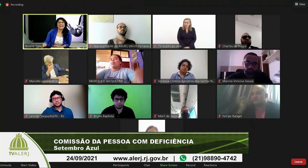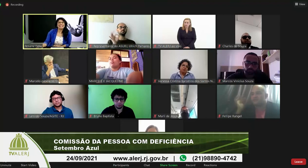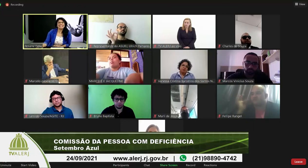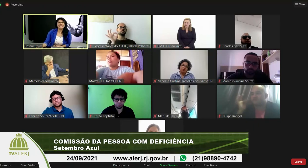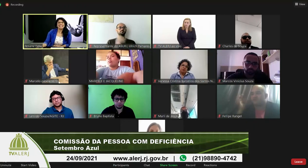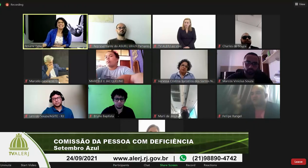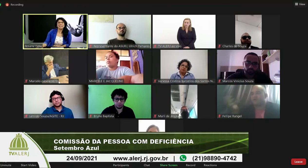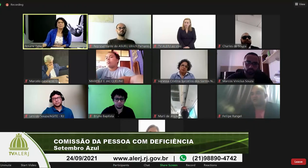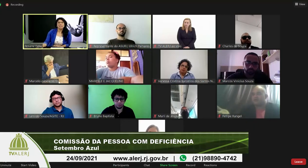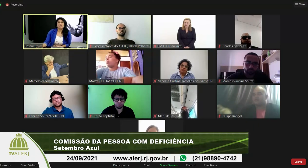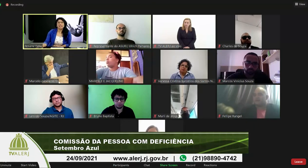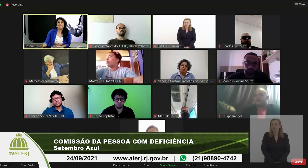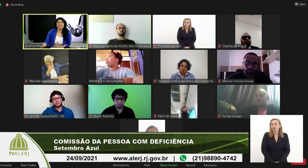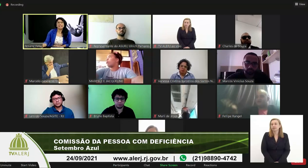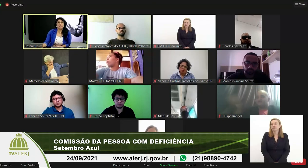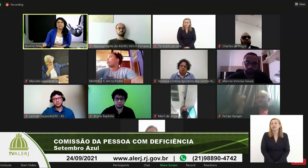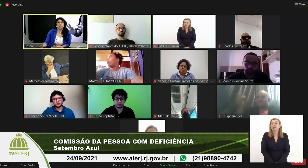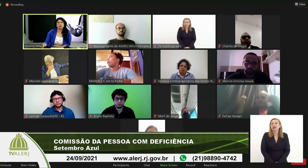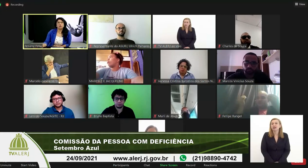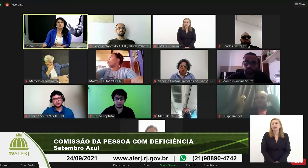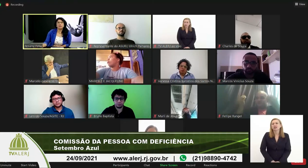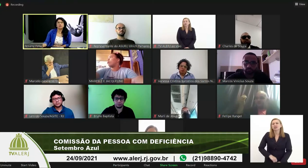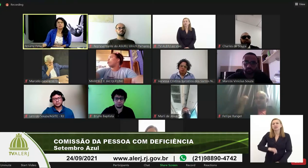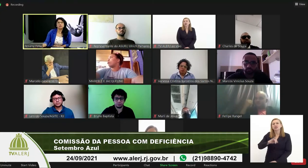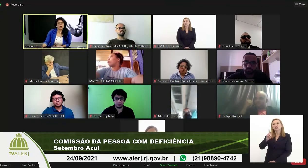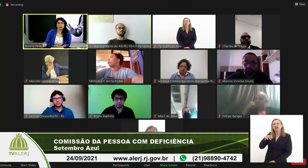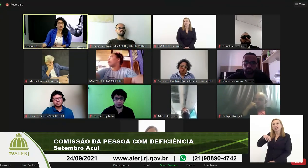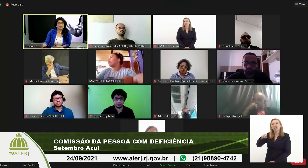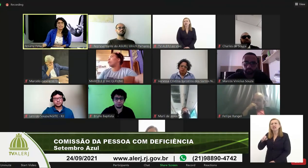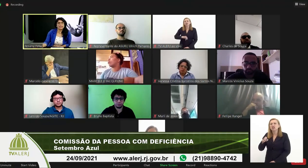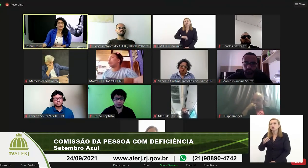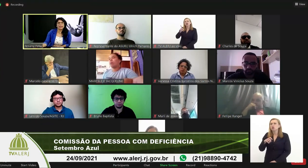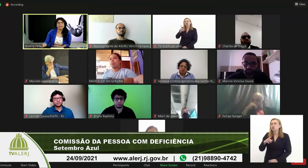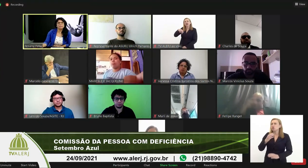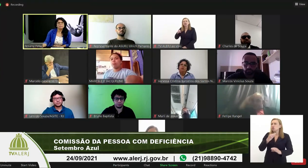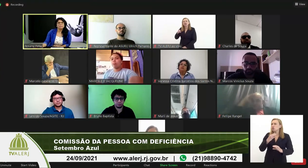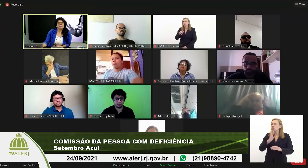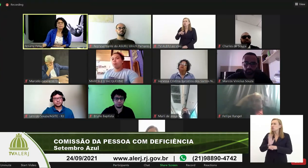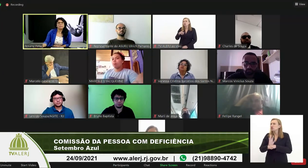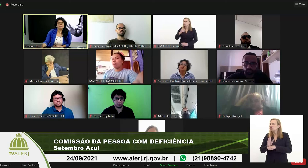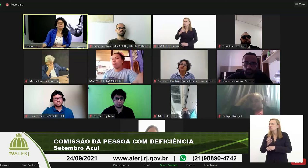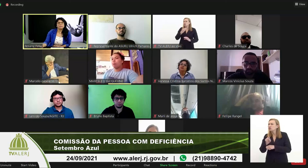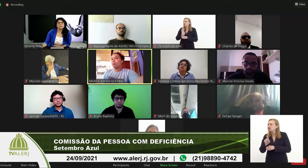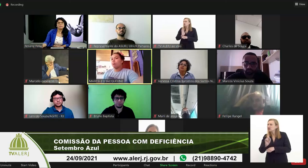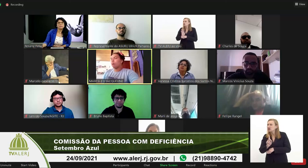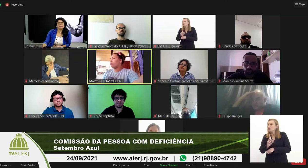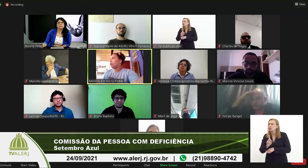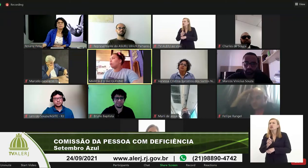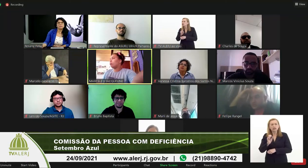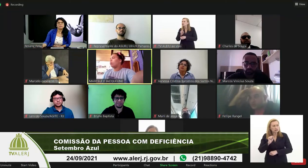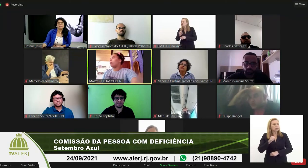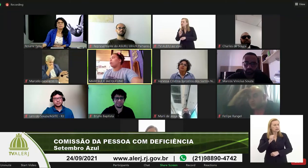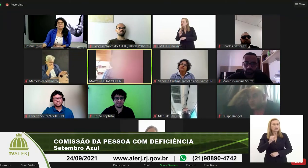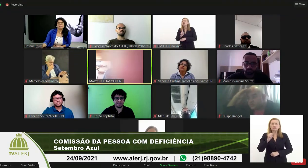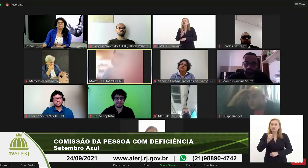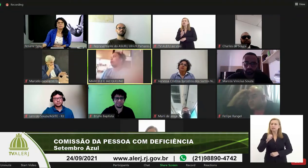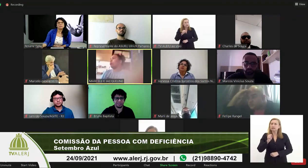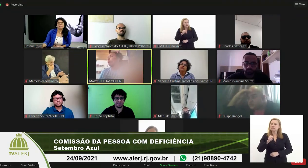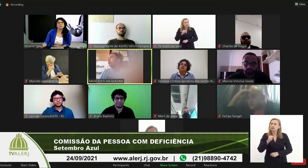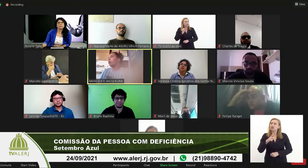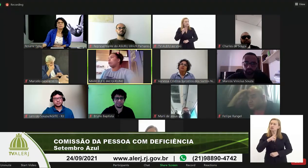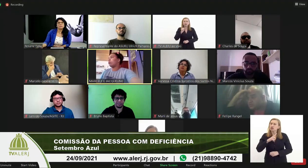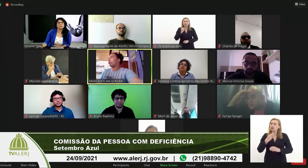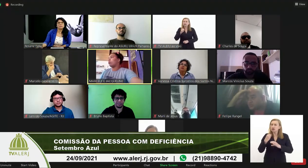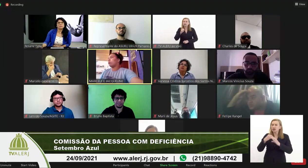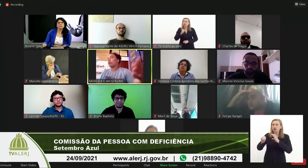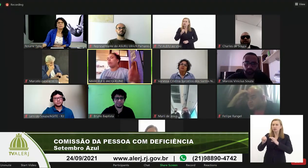Obrigada, querida Jaqueline então o vídeo não está com você, né? Não, está sim a gente encaminhou